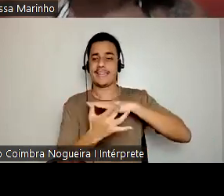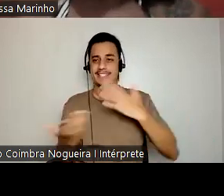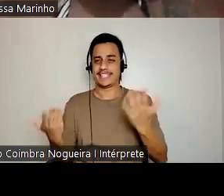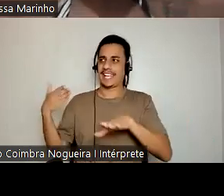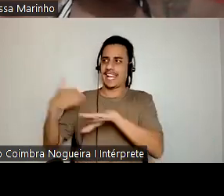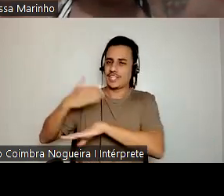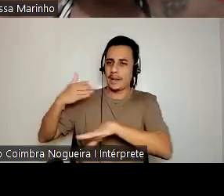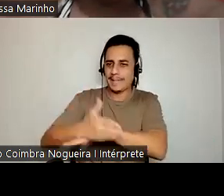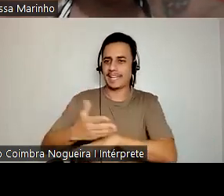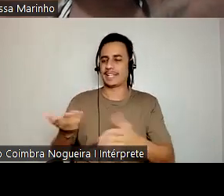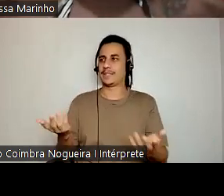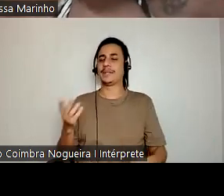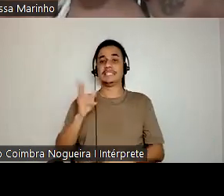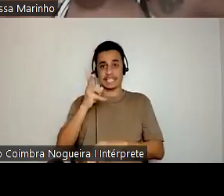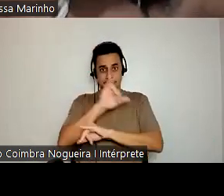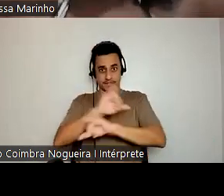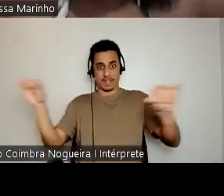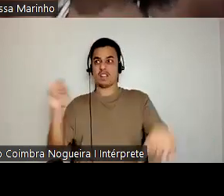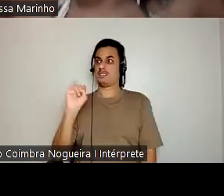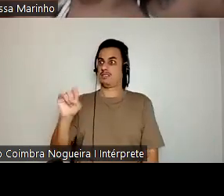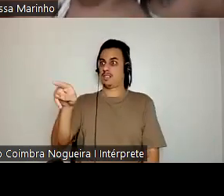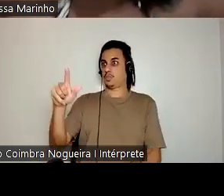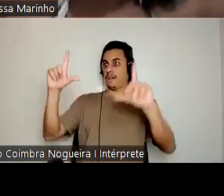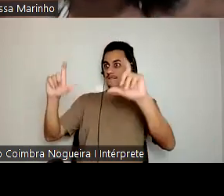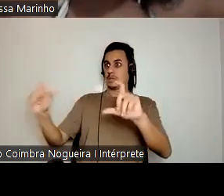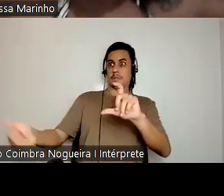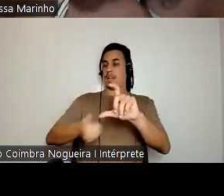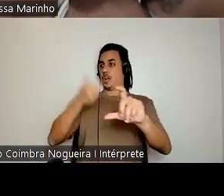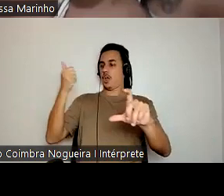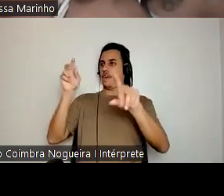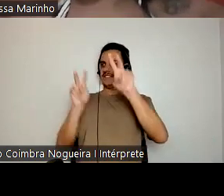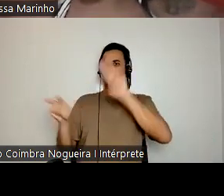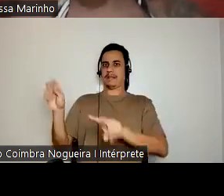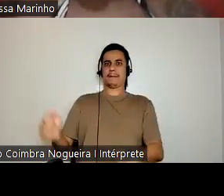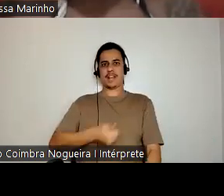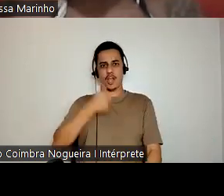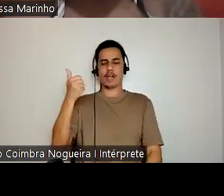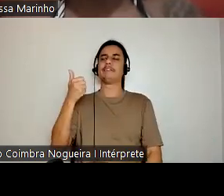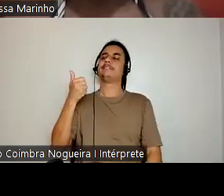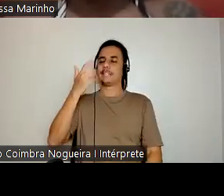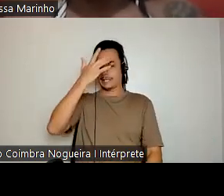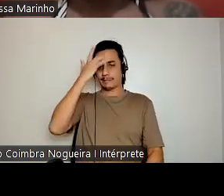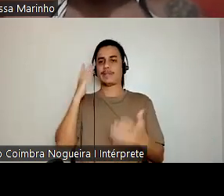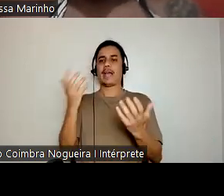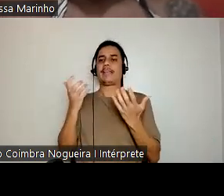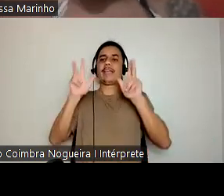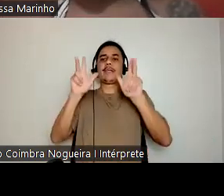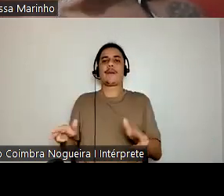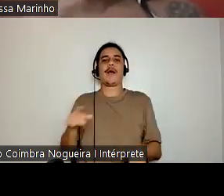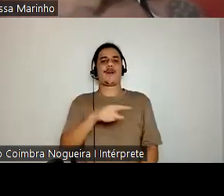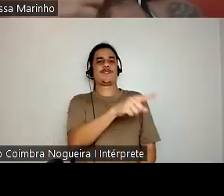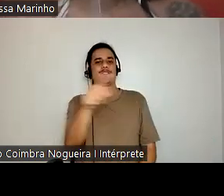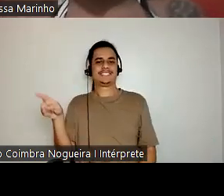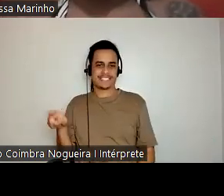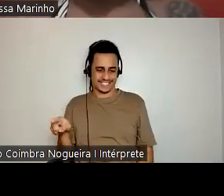rede social, que quanto melhor sua foto, mais engajamento você tem, mais visibilidade você tem e mais as pessoas passam a querer ser como você. E aí, eu